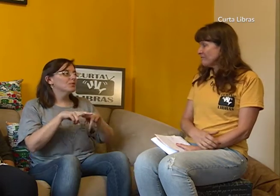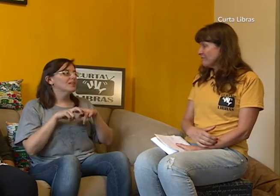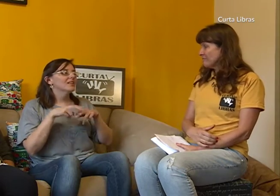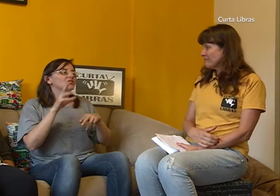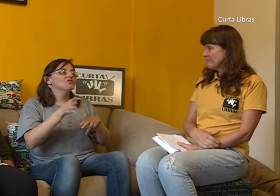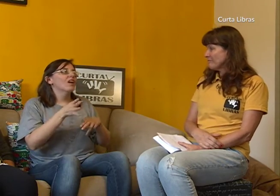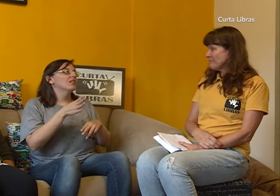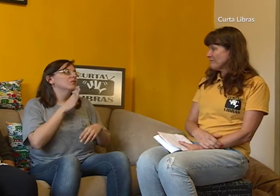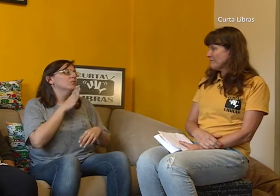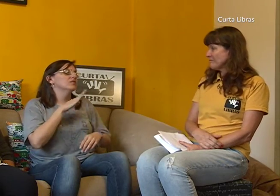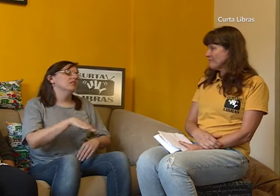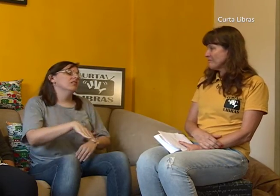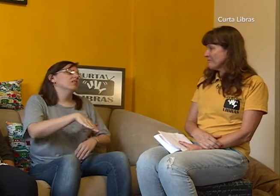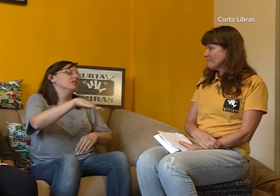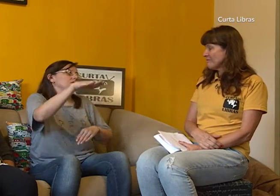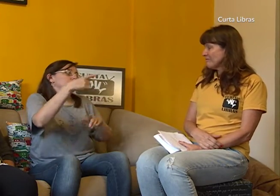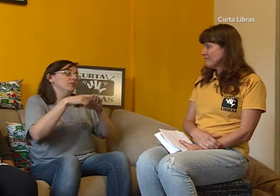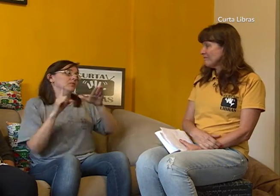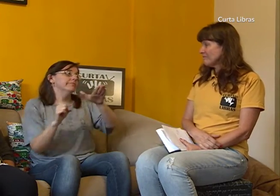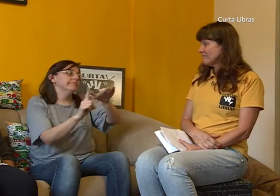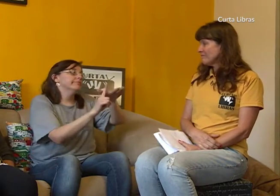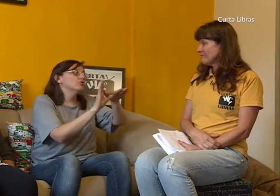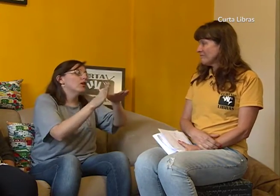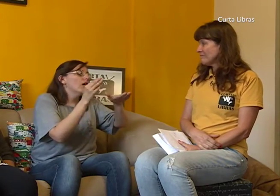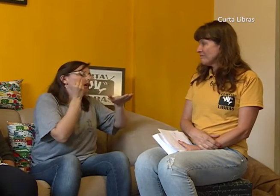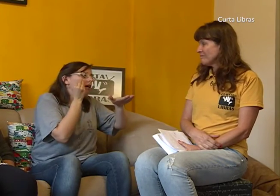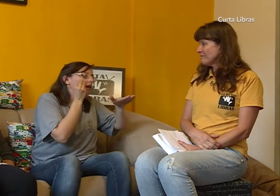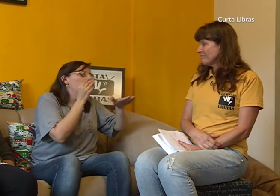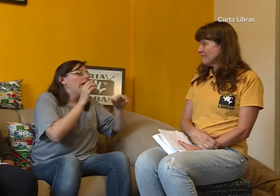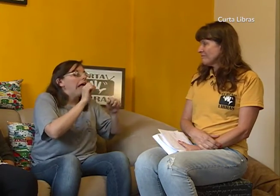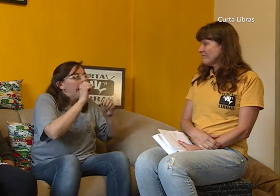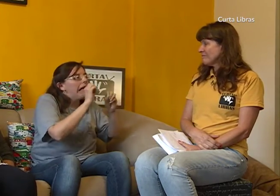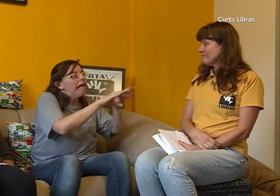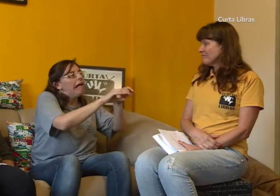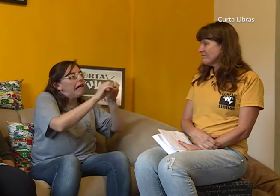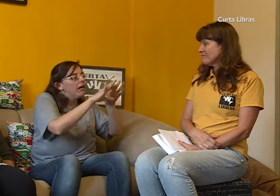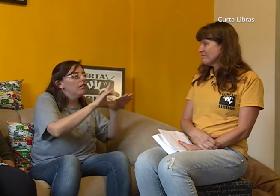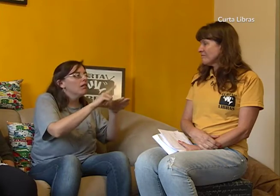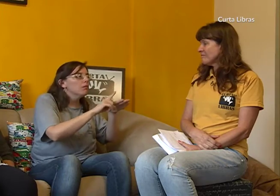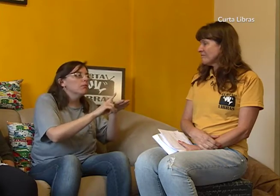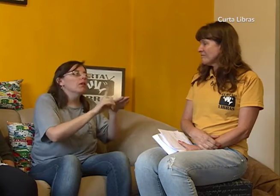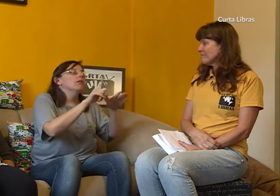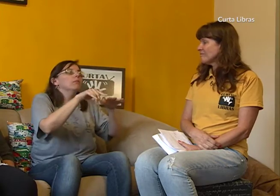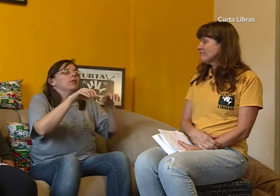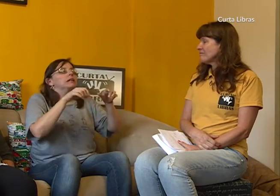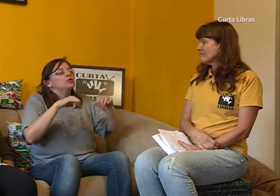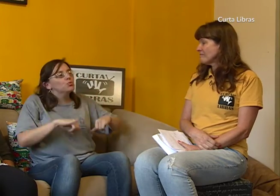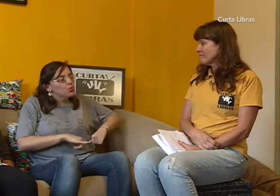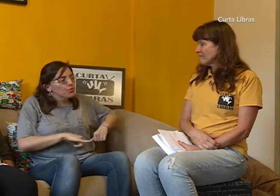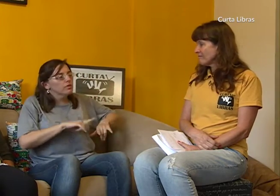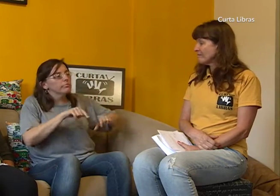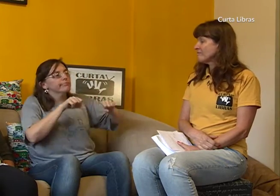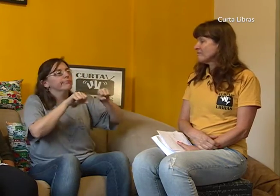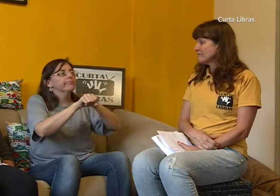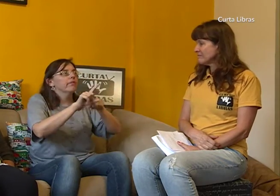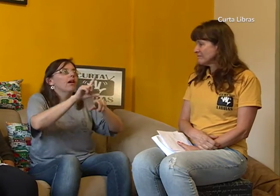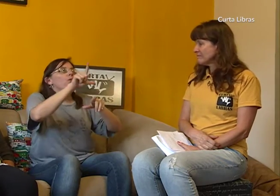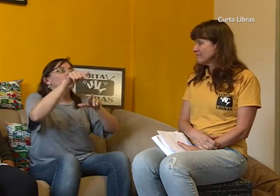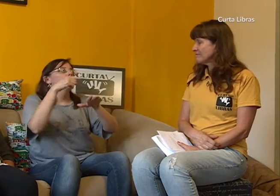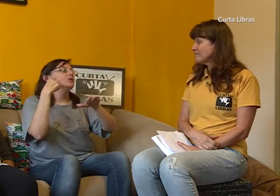ter passado por esse processo de estar incluída em uma turma regular e só depois vir a ter contato com os surdos. Então, acabei me